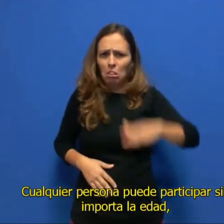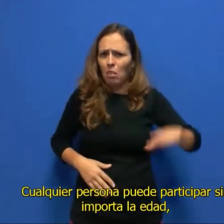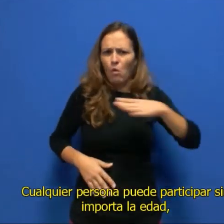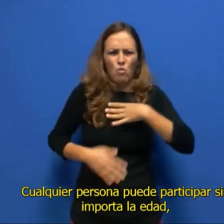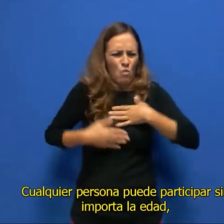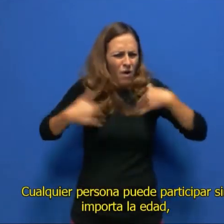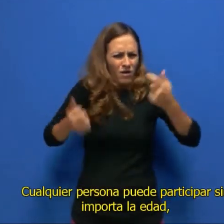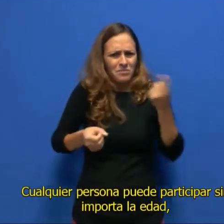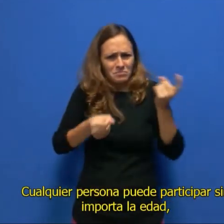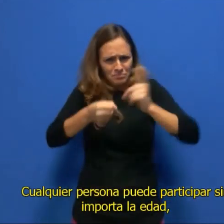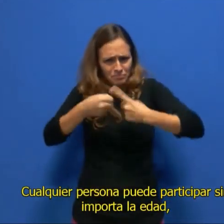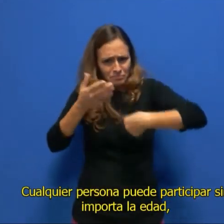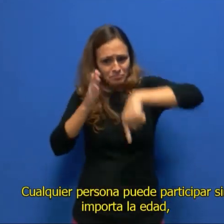participar sin importar la edad